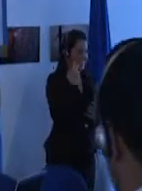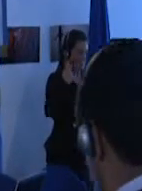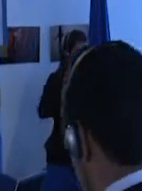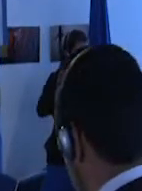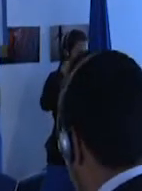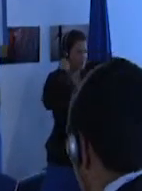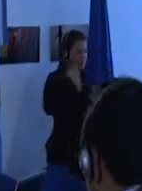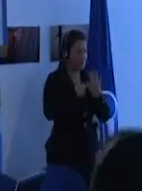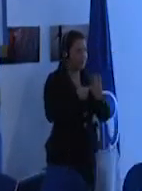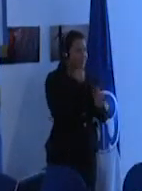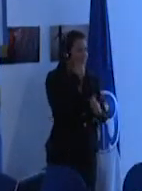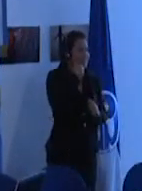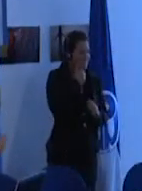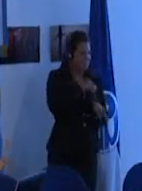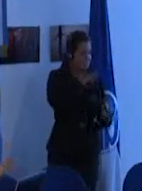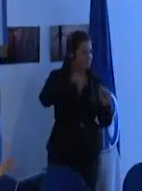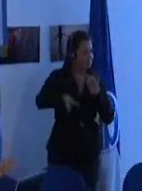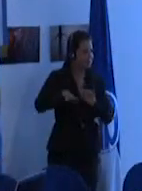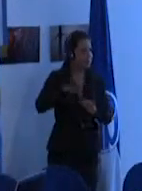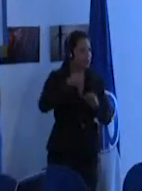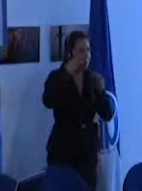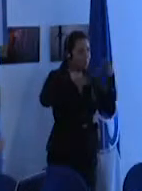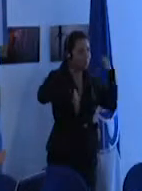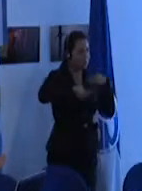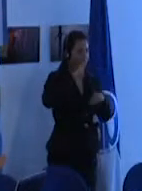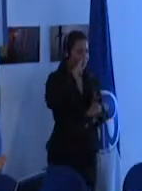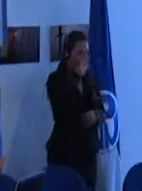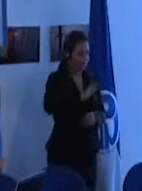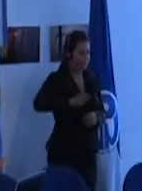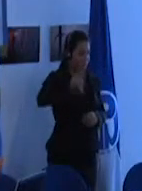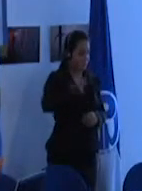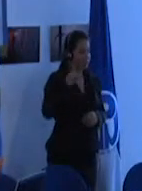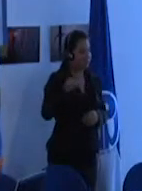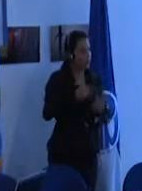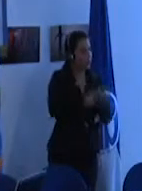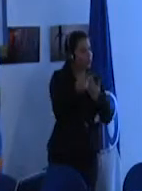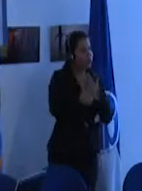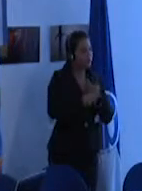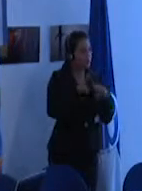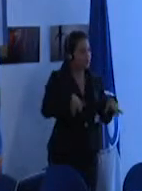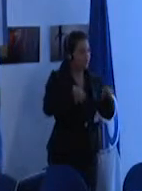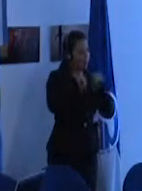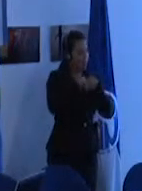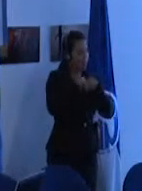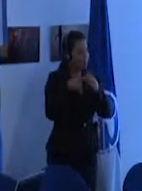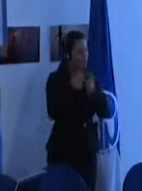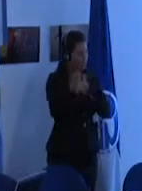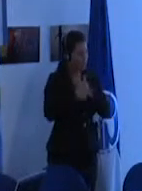ayer ayer estábamos en el museo nacional y vimos que el proyecto de sociedad y el proyecto de escuela